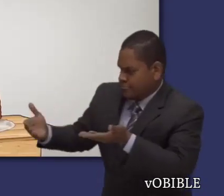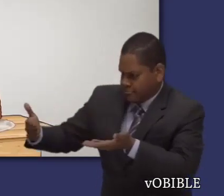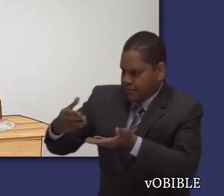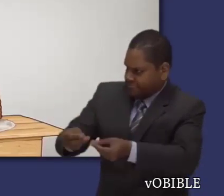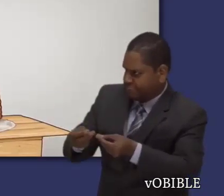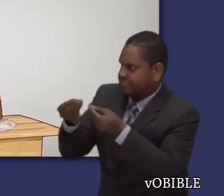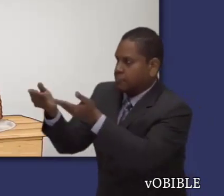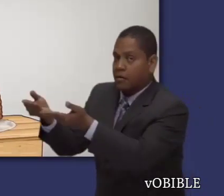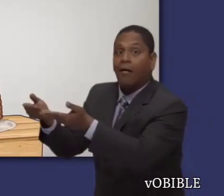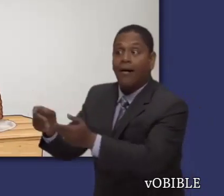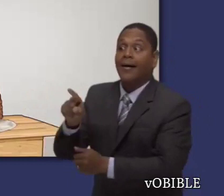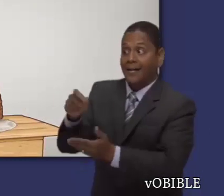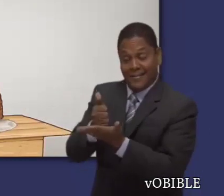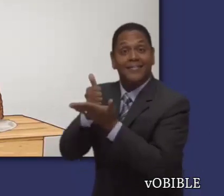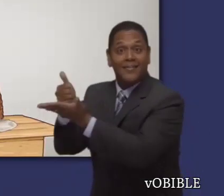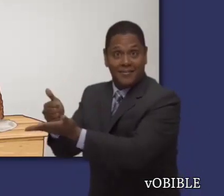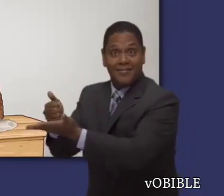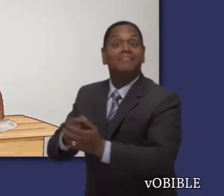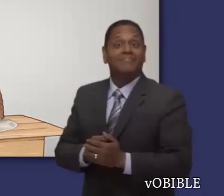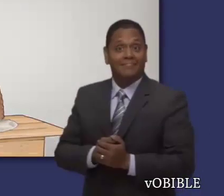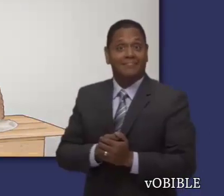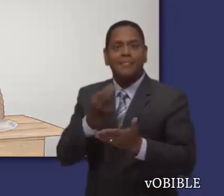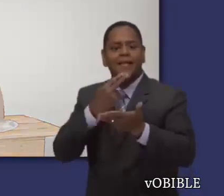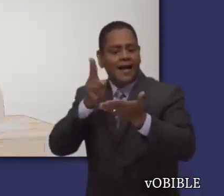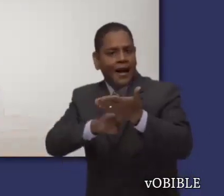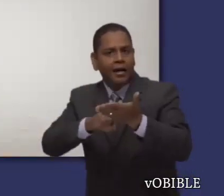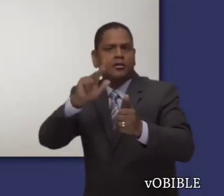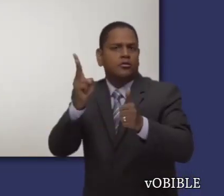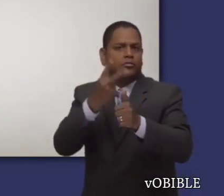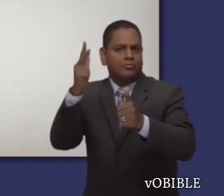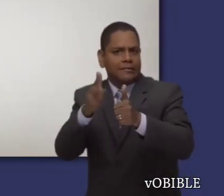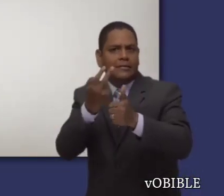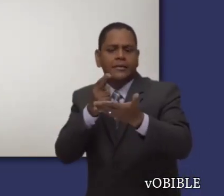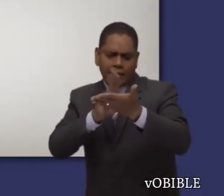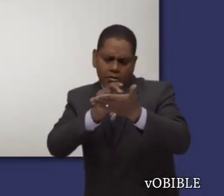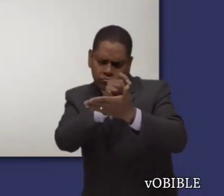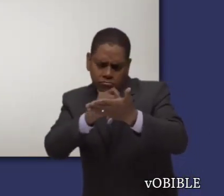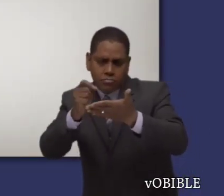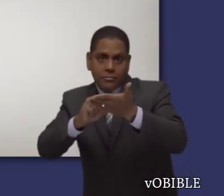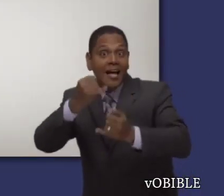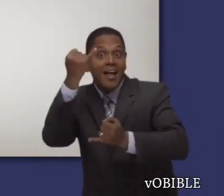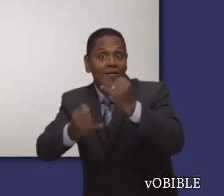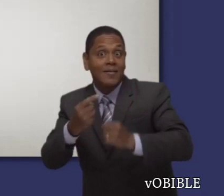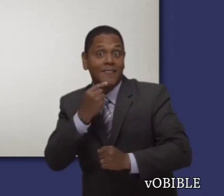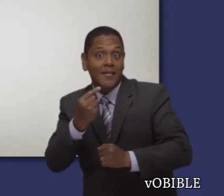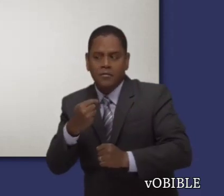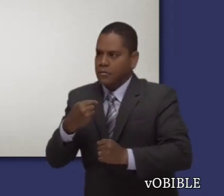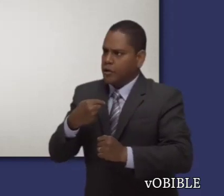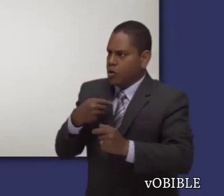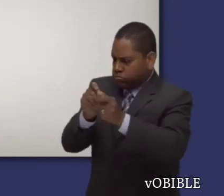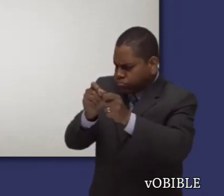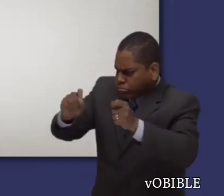necesidades de aquellos hermanos que iban a viajar. Al final de su segunda y tercera carta, Juan